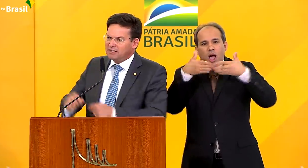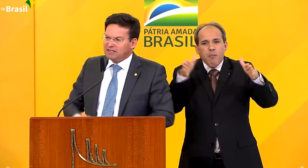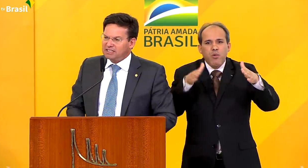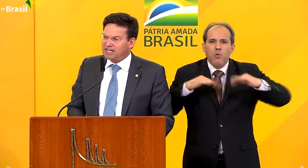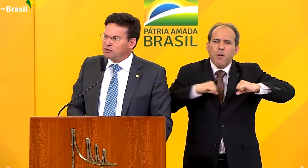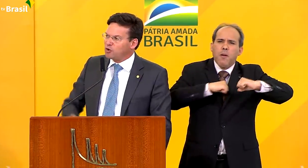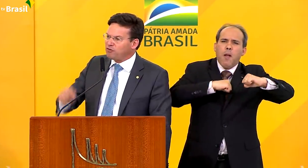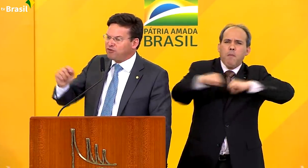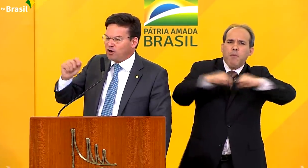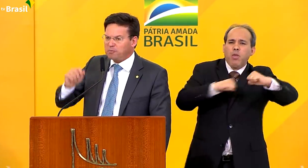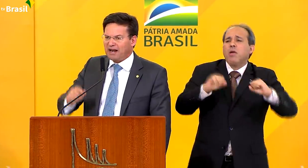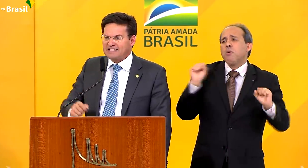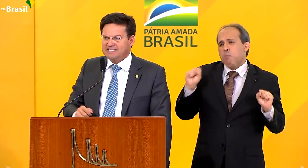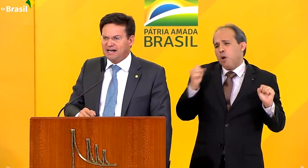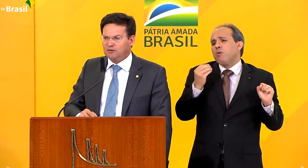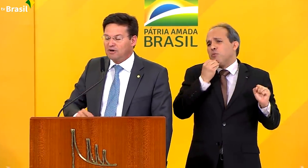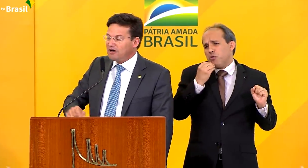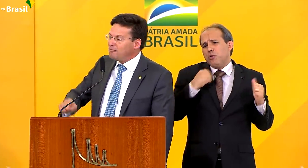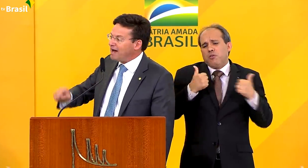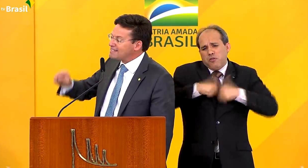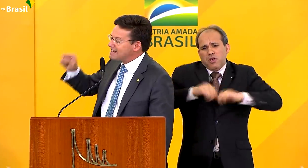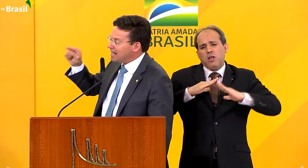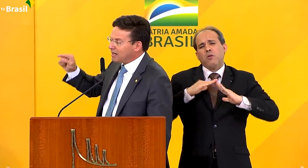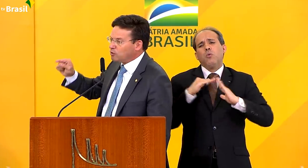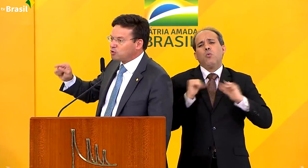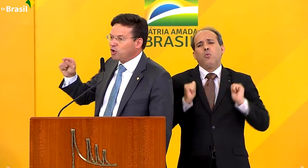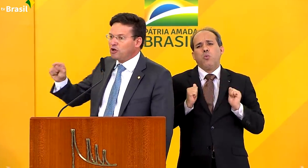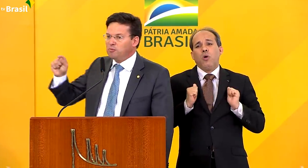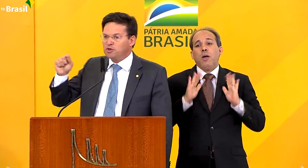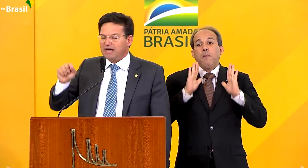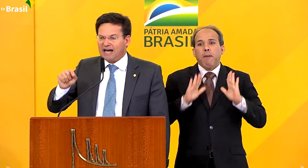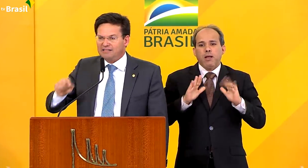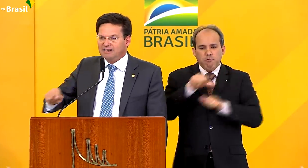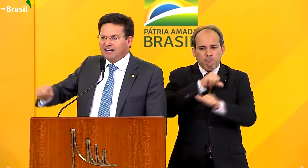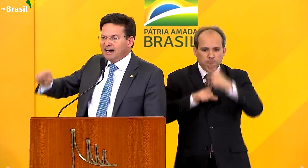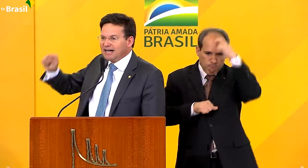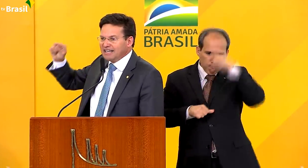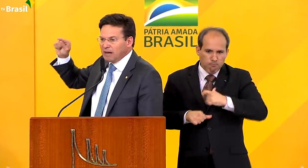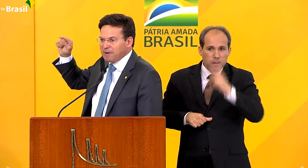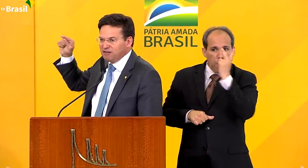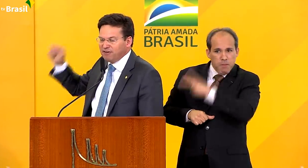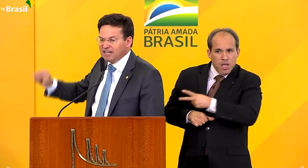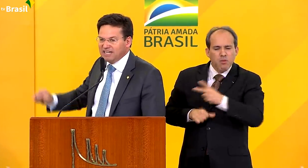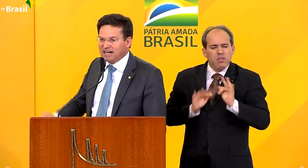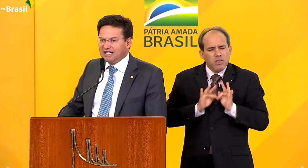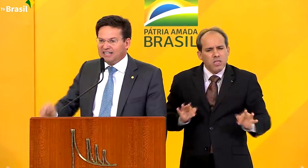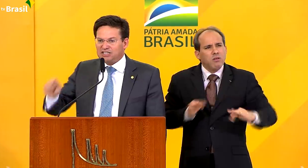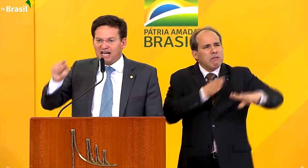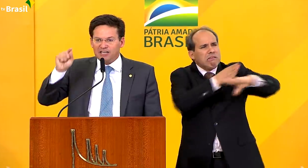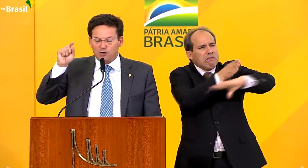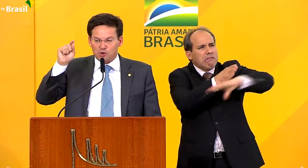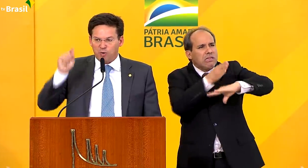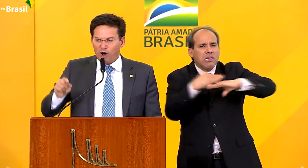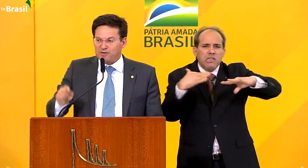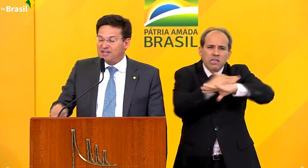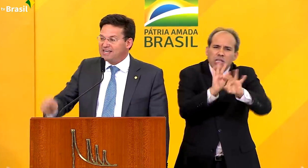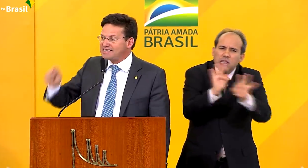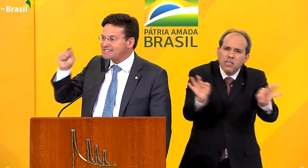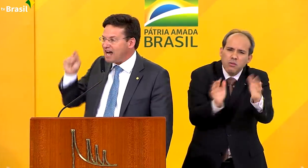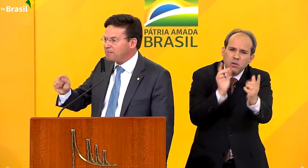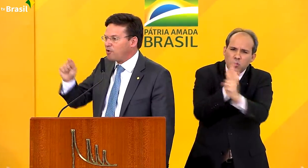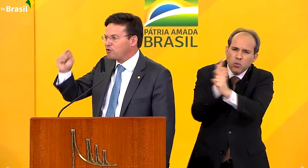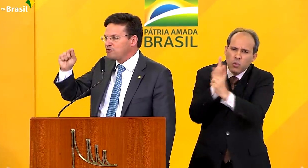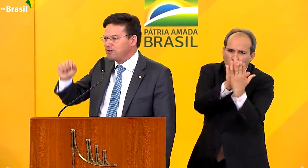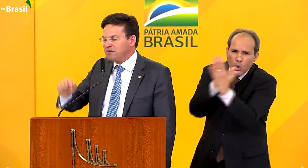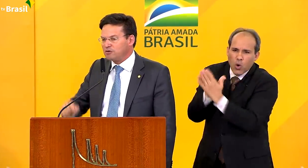muito bem estar no conforto palaciano, mas ela, com toda a humildade, anda na periferia, está entre os pobres